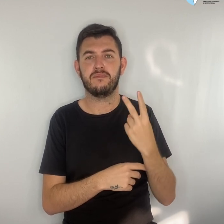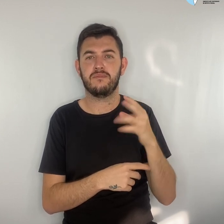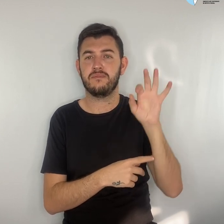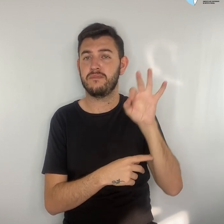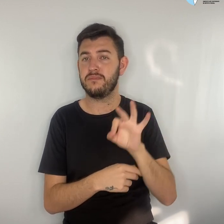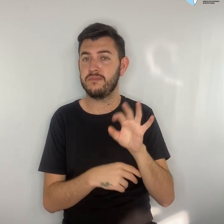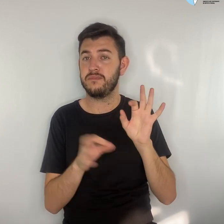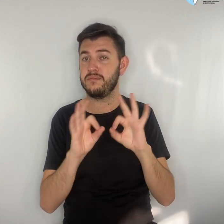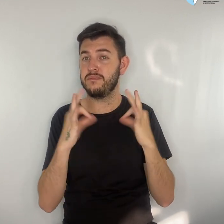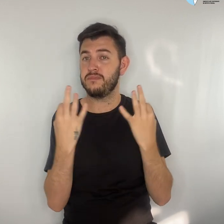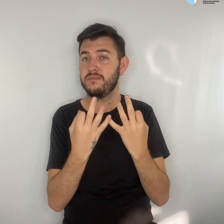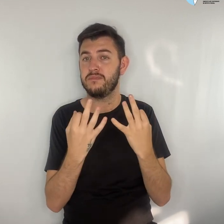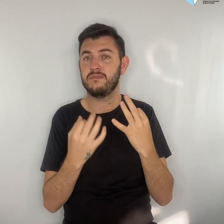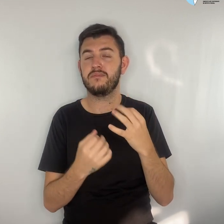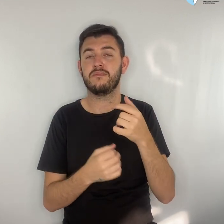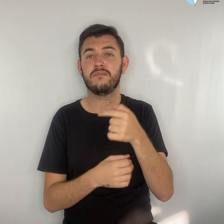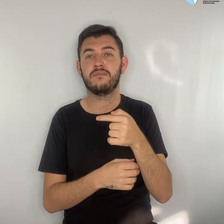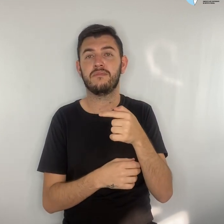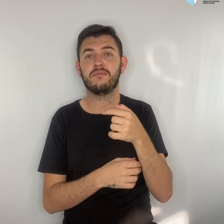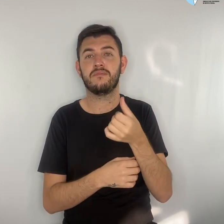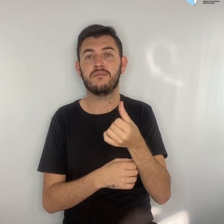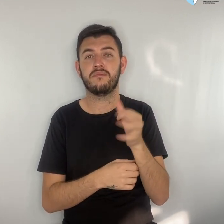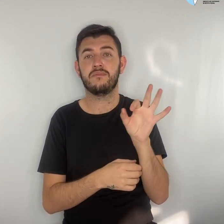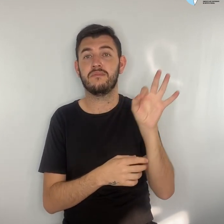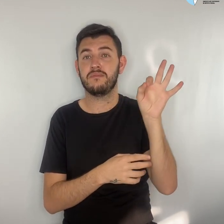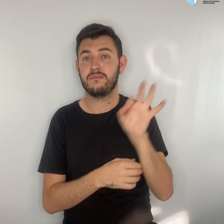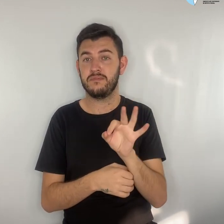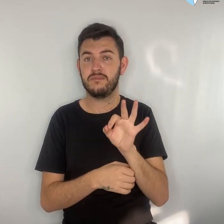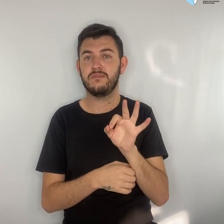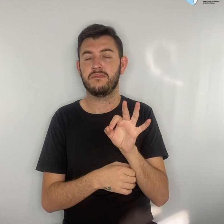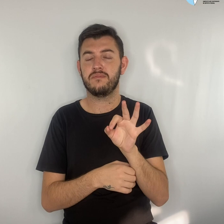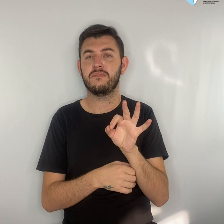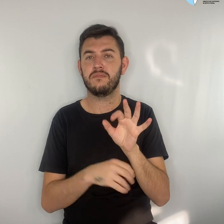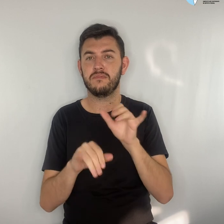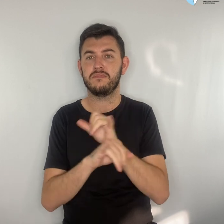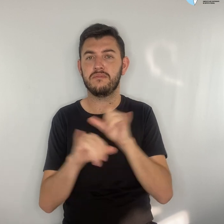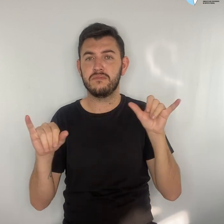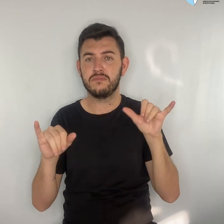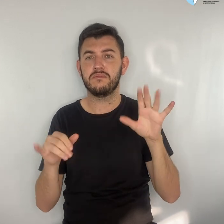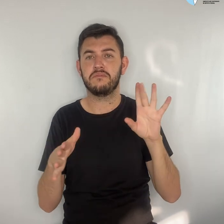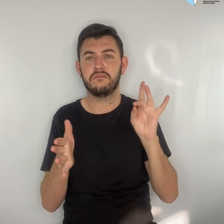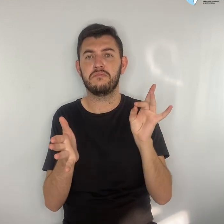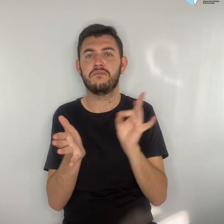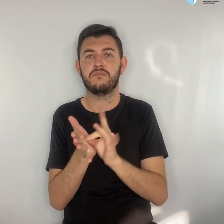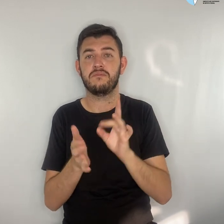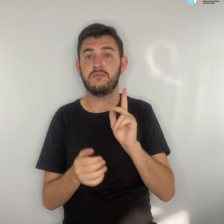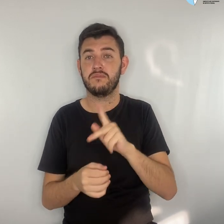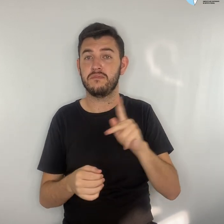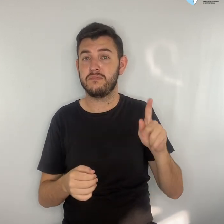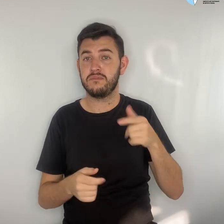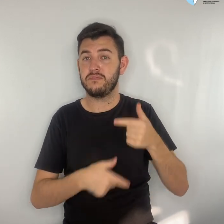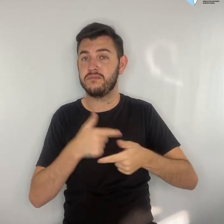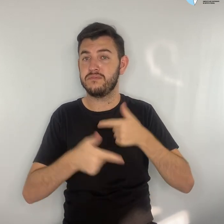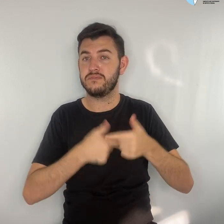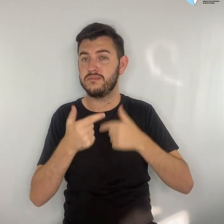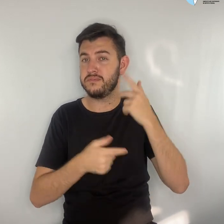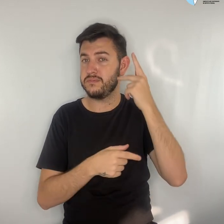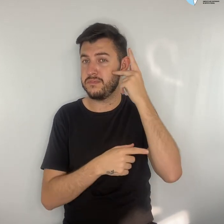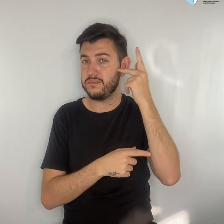familiares 76% afirmam que docentes do estado de São Paulo ganham menos